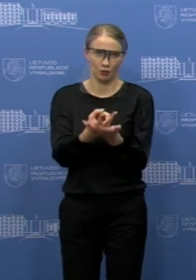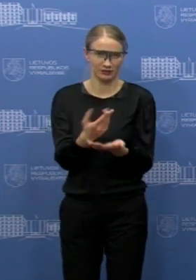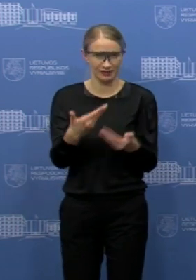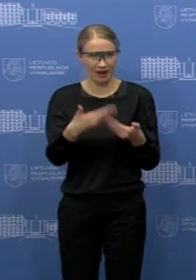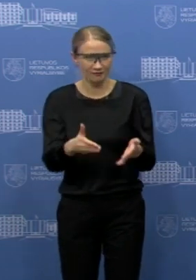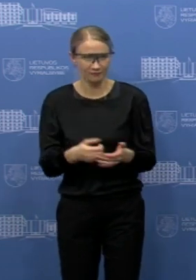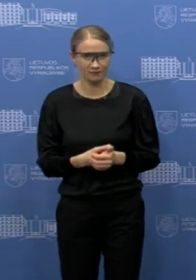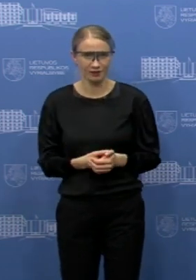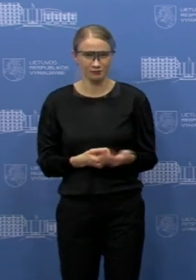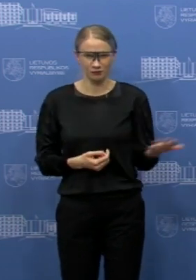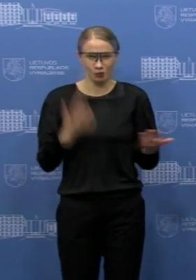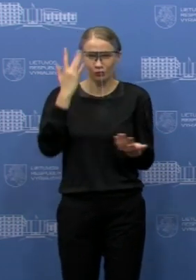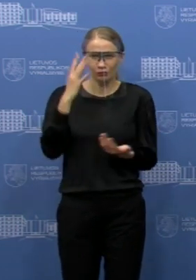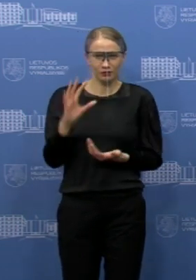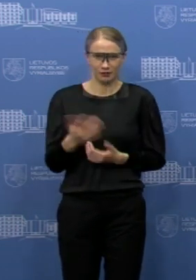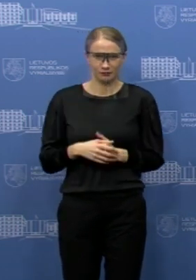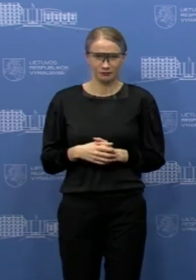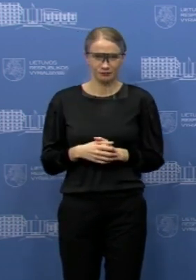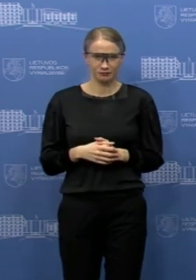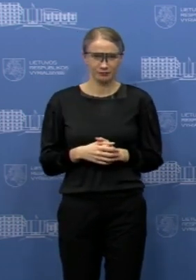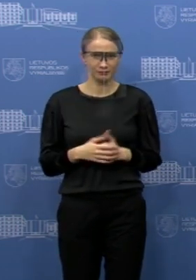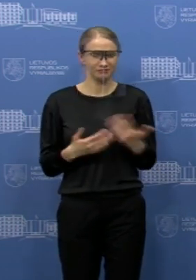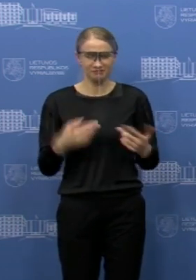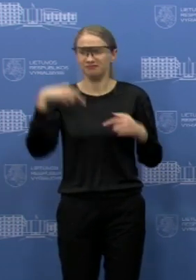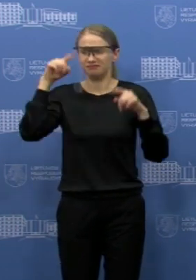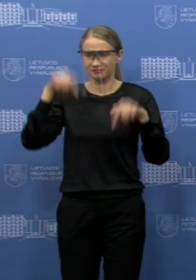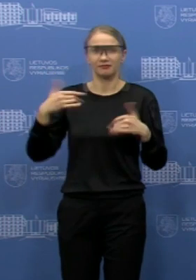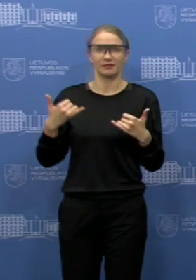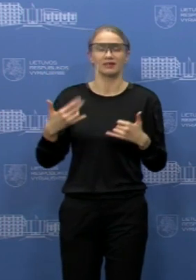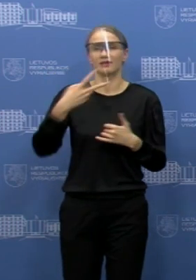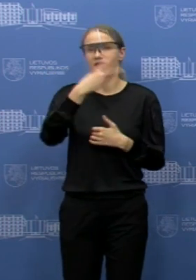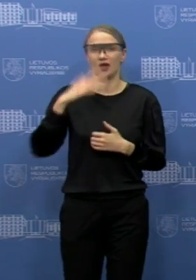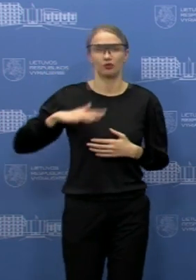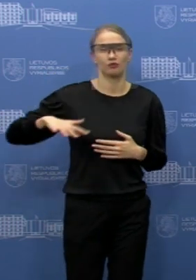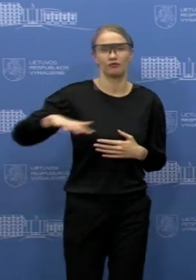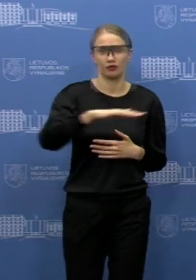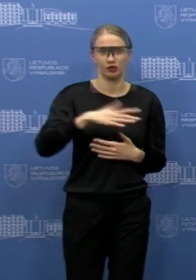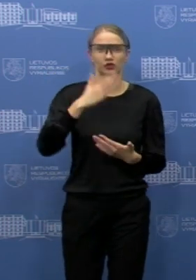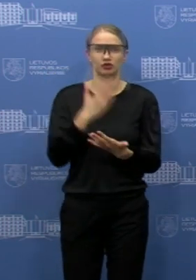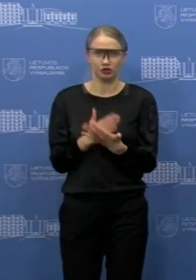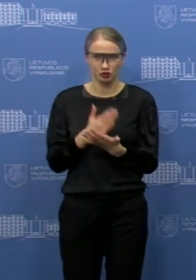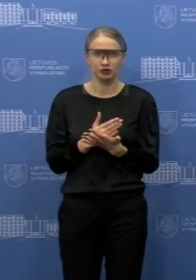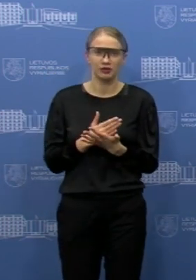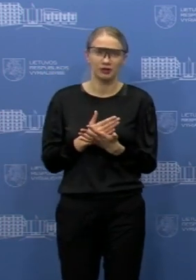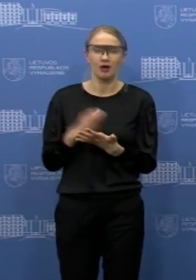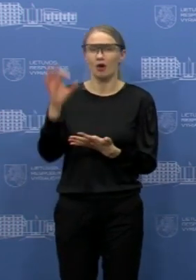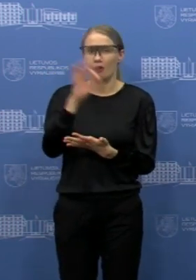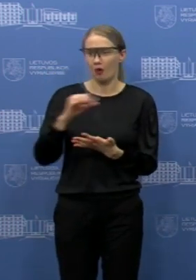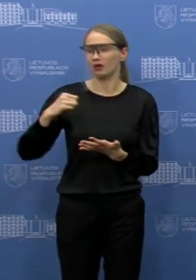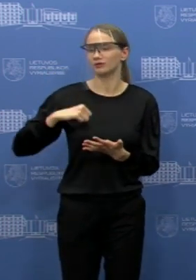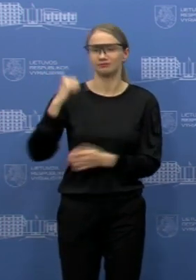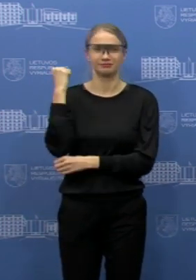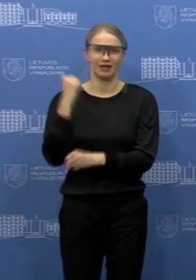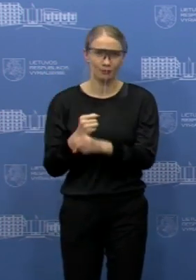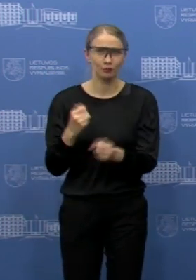duomenimės, kokia yra ta situacija, iš tikrųjų, Lietuvoje, kaip jūs, va, žiūrite tokius sprendimus, kai, nu, tarsi saugant personalą